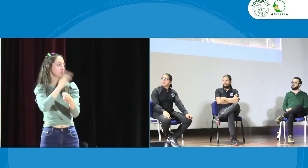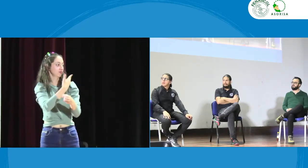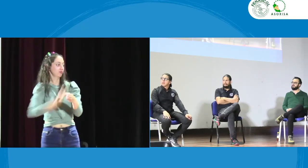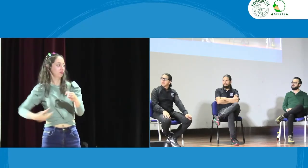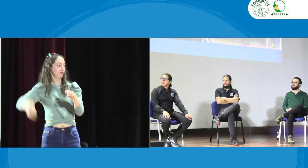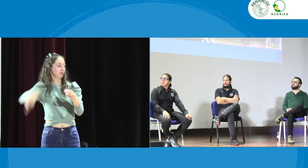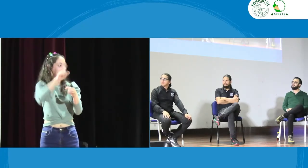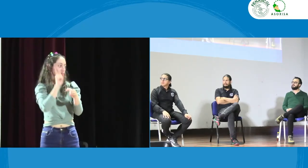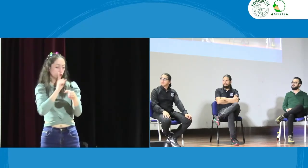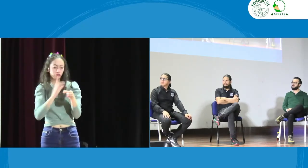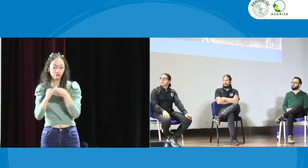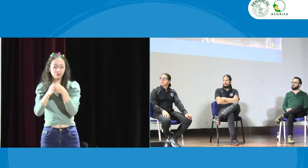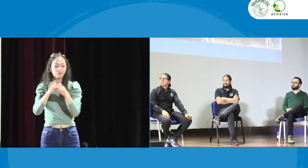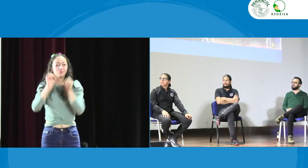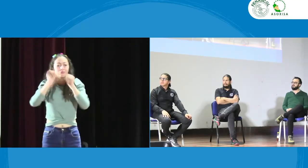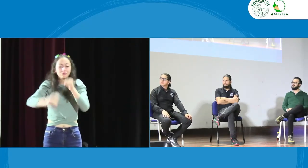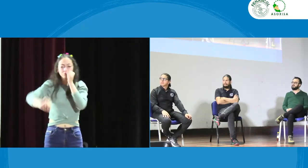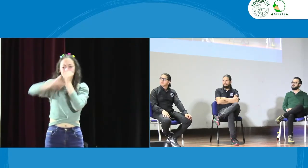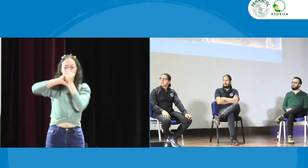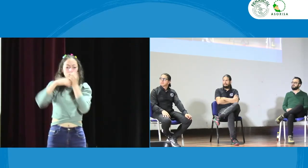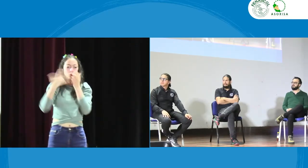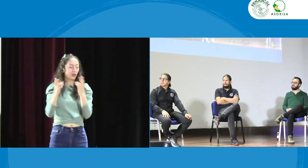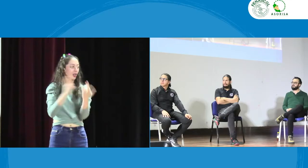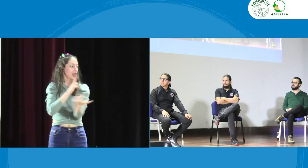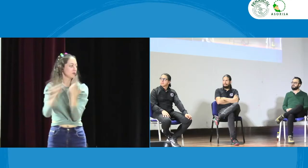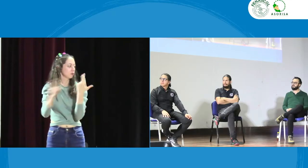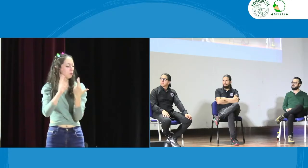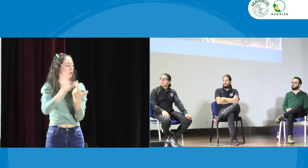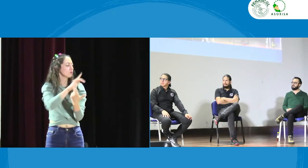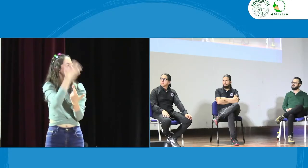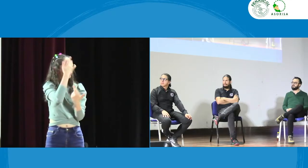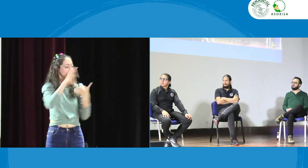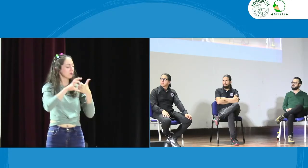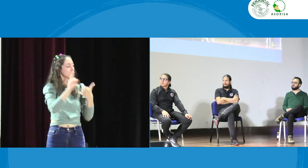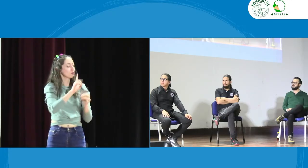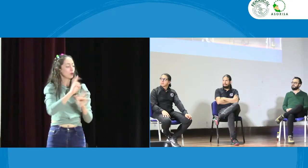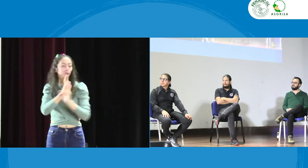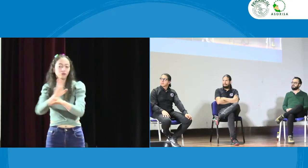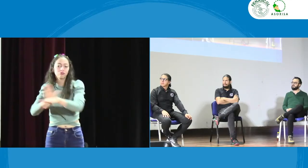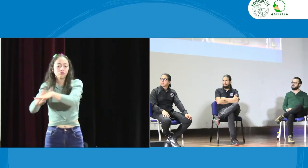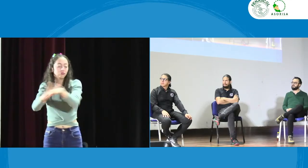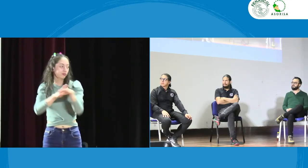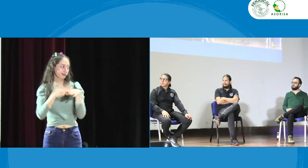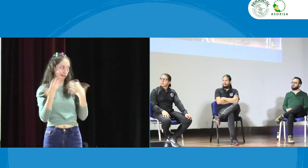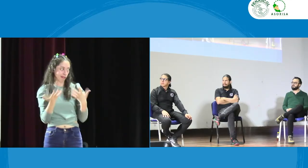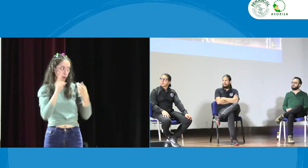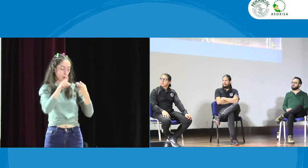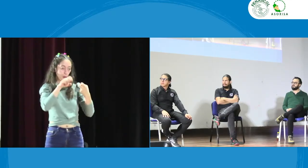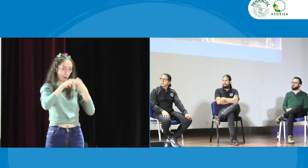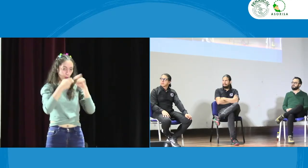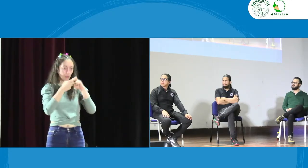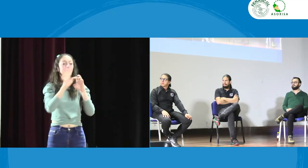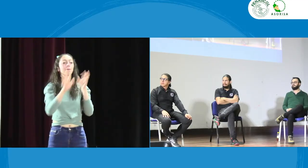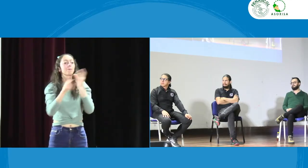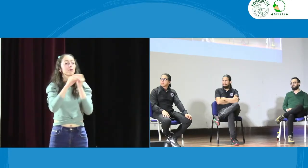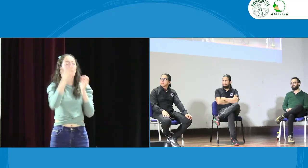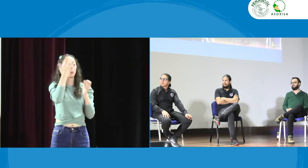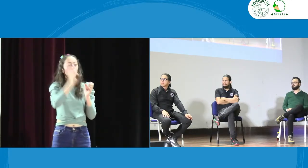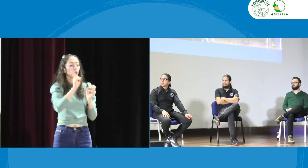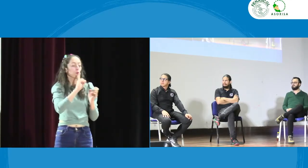no sé si de pronto desde las asociaciones y los presidentes se pueda apoyar y generar una charla una relación un